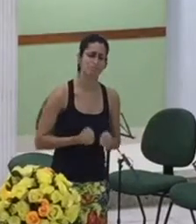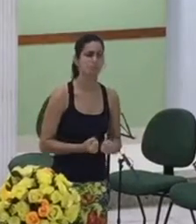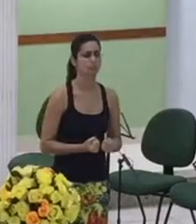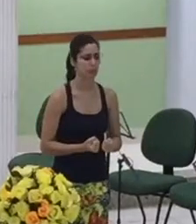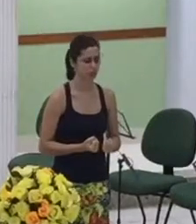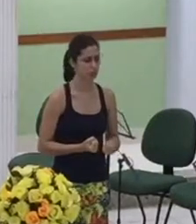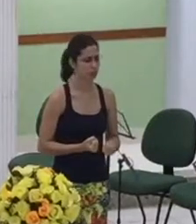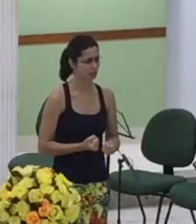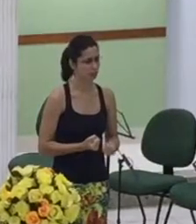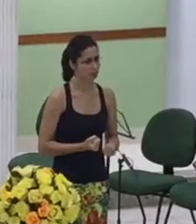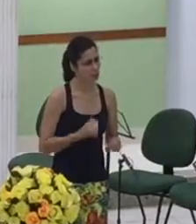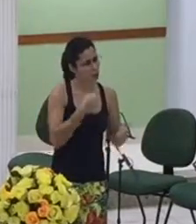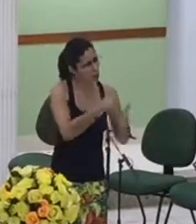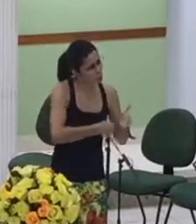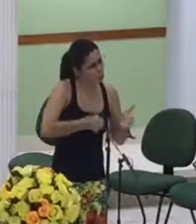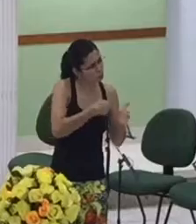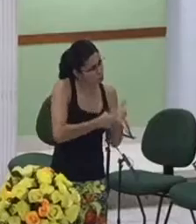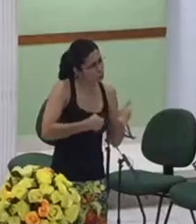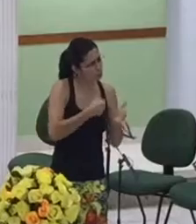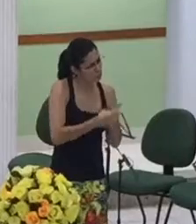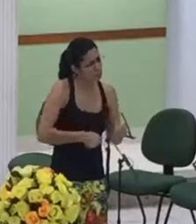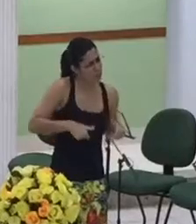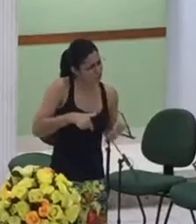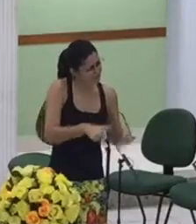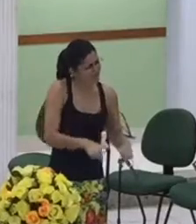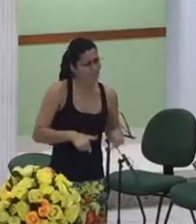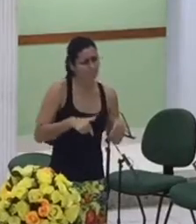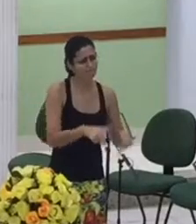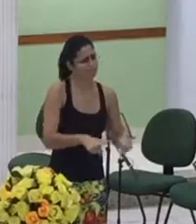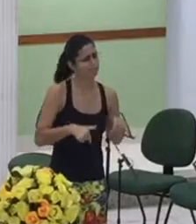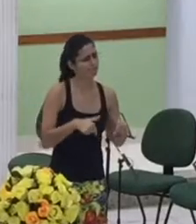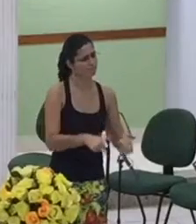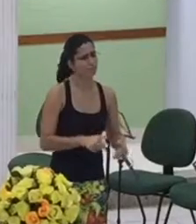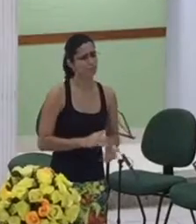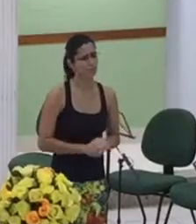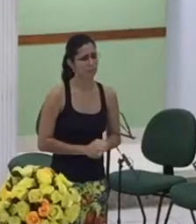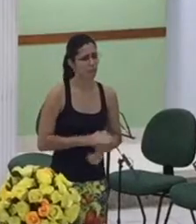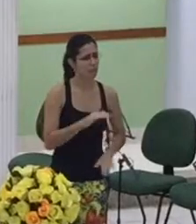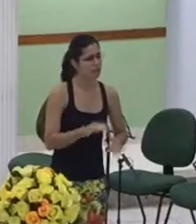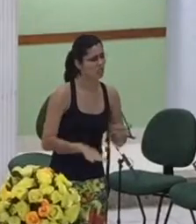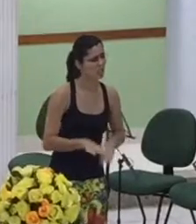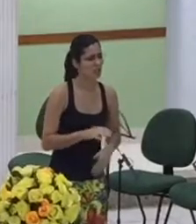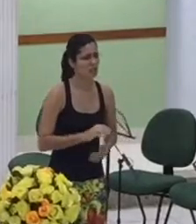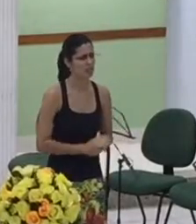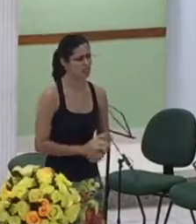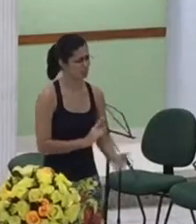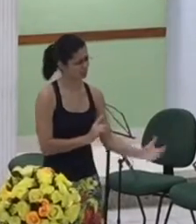saibam que a luta as pressões que vocês façam não é exclusividade de vocês